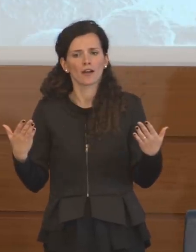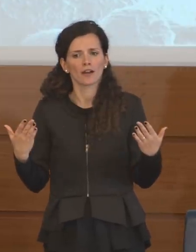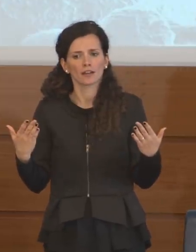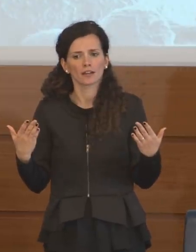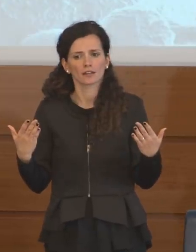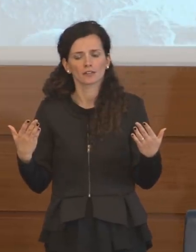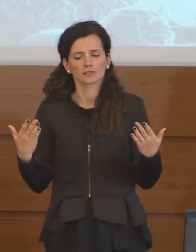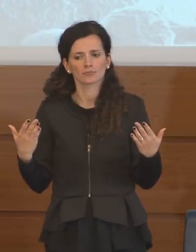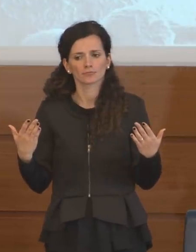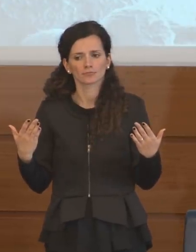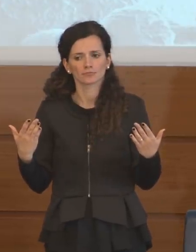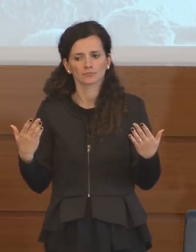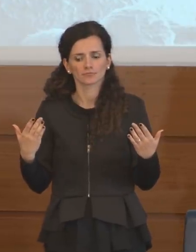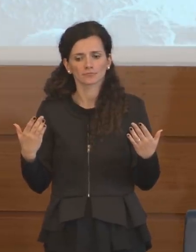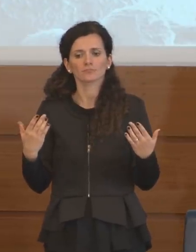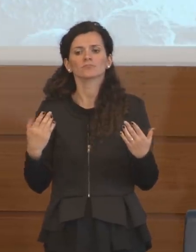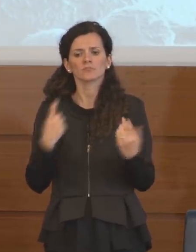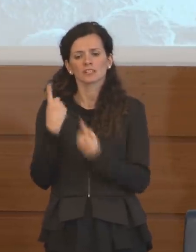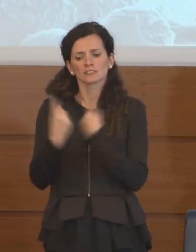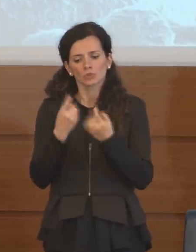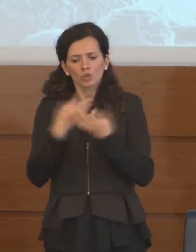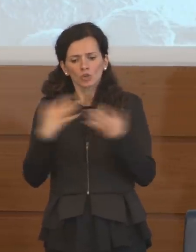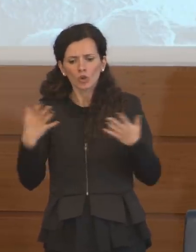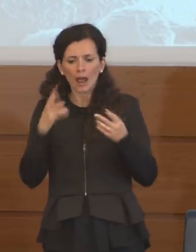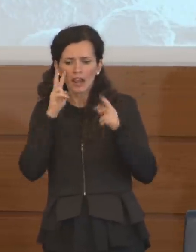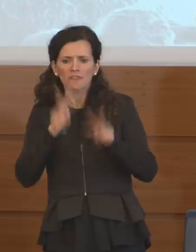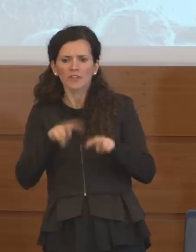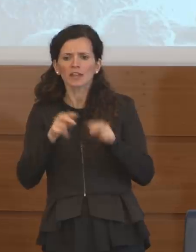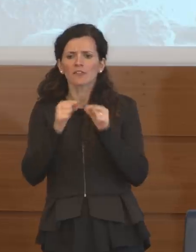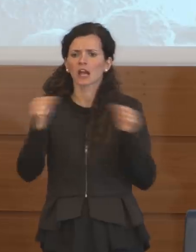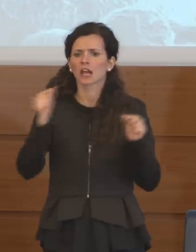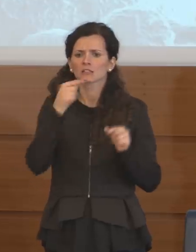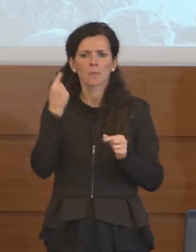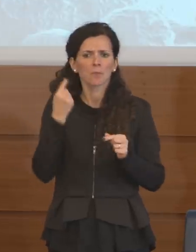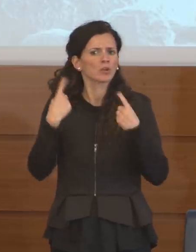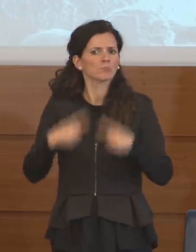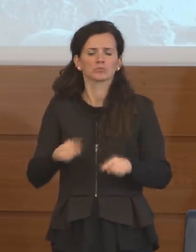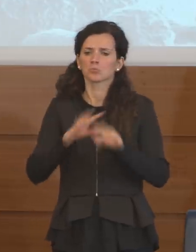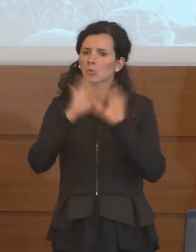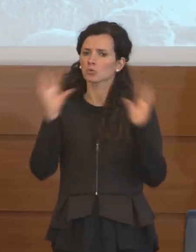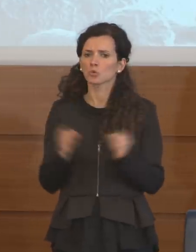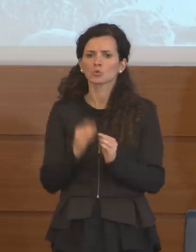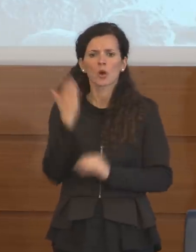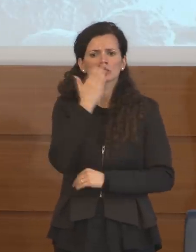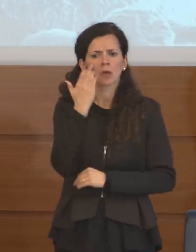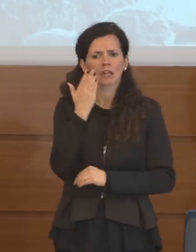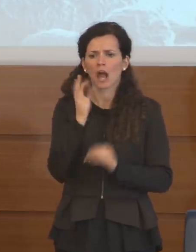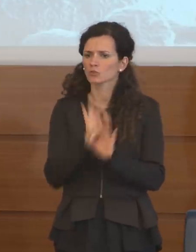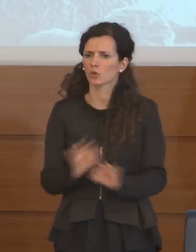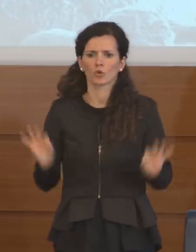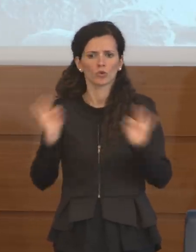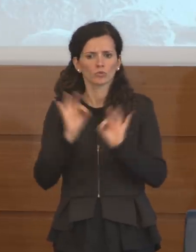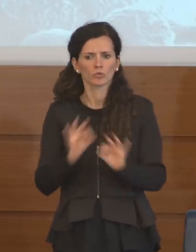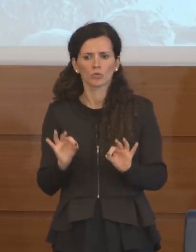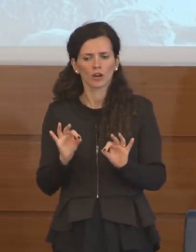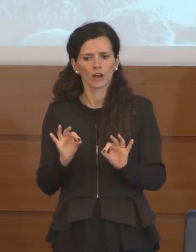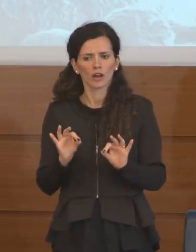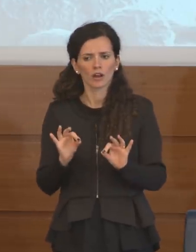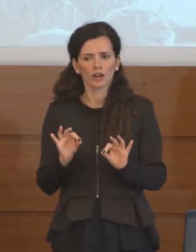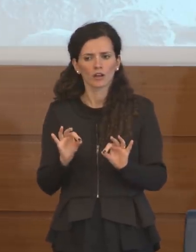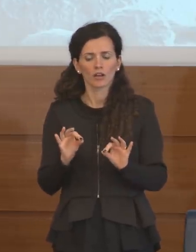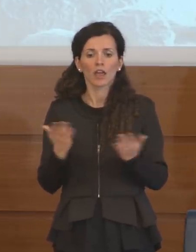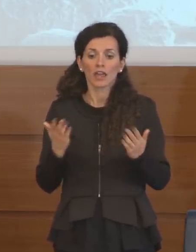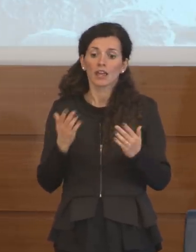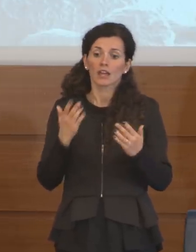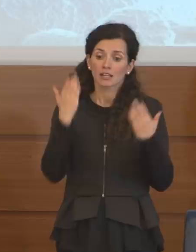le verifiche con i tamponi. Tutto qua, nulla di sbagliato è stato fatto e